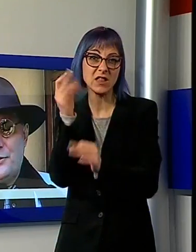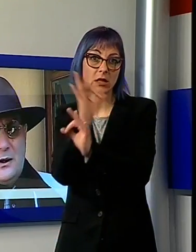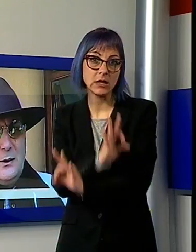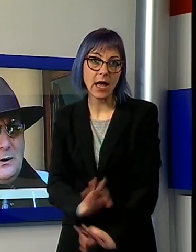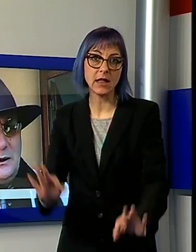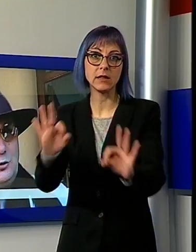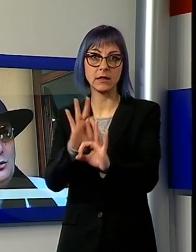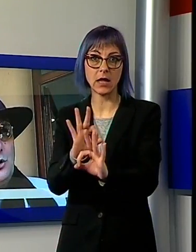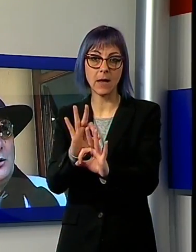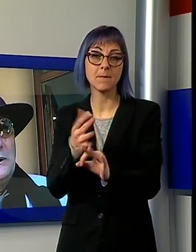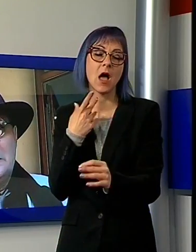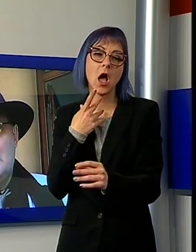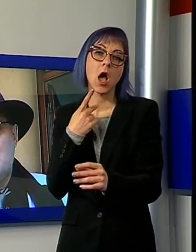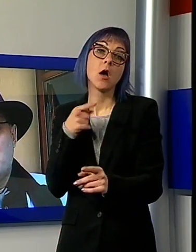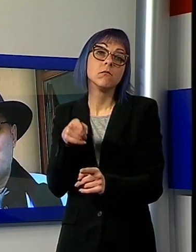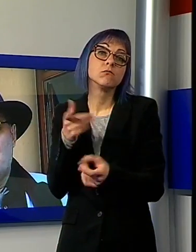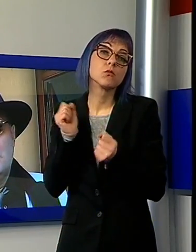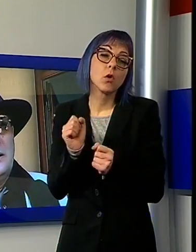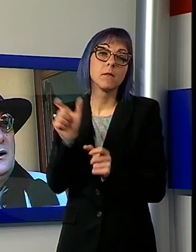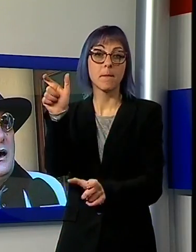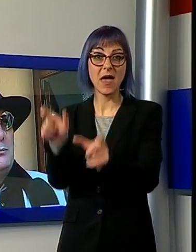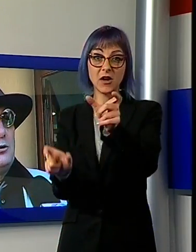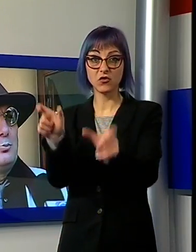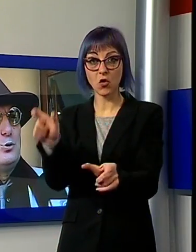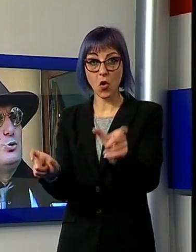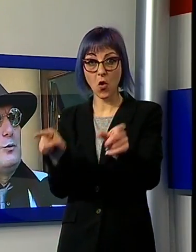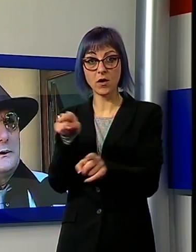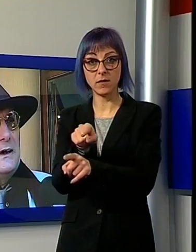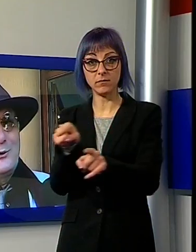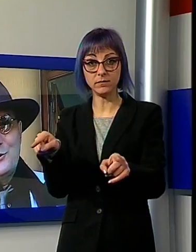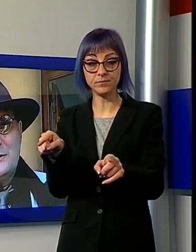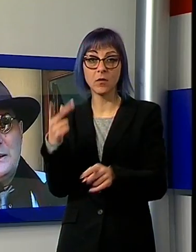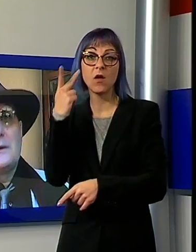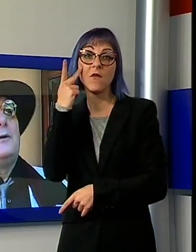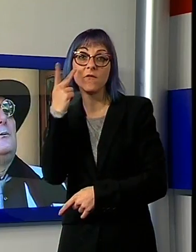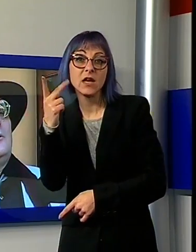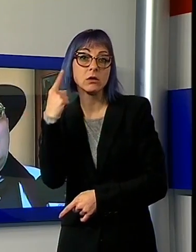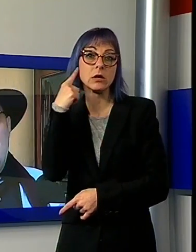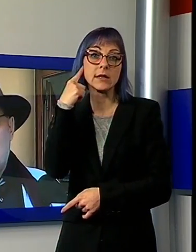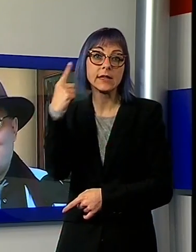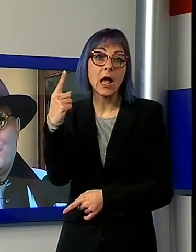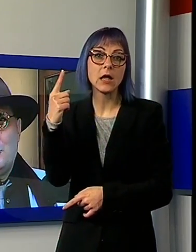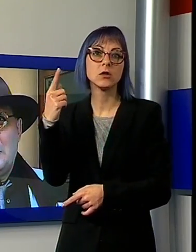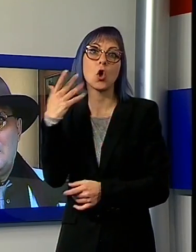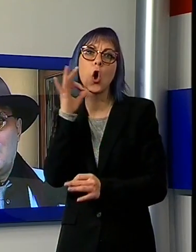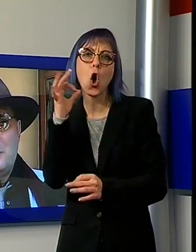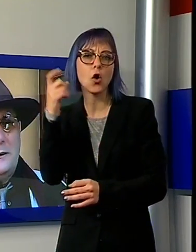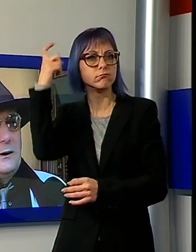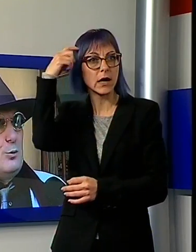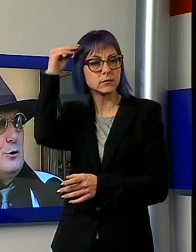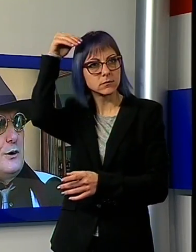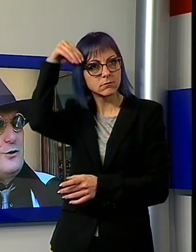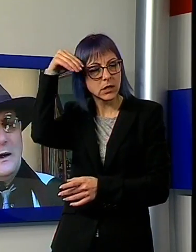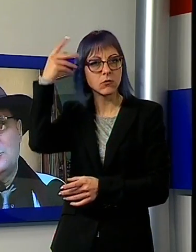inficia e non toglie che le persone abbiano potuto vedere o sentire o anche solo nella loro